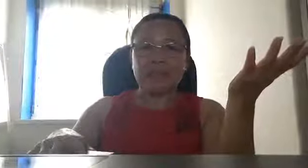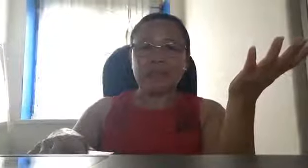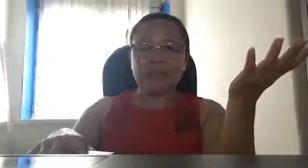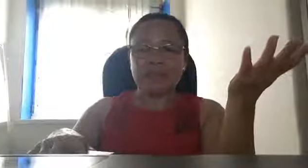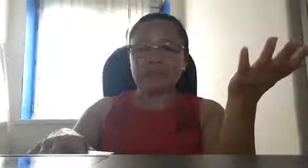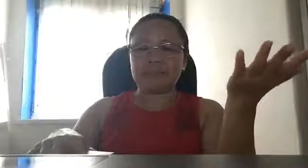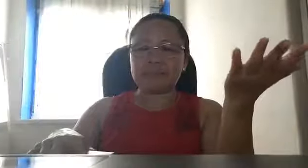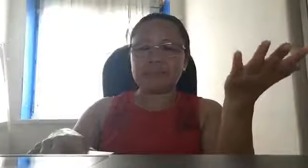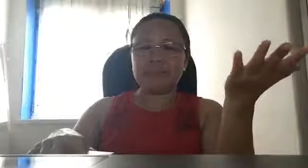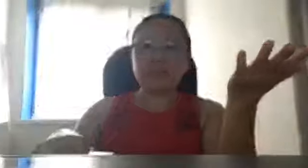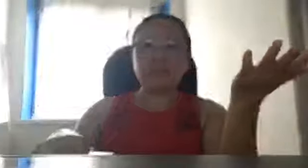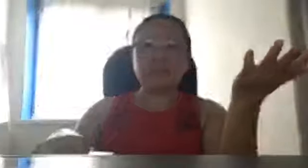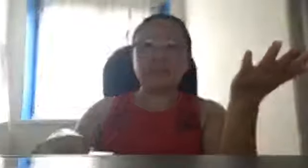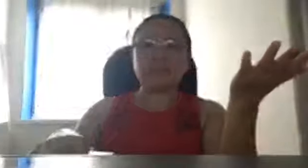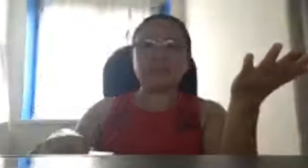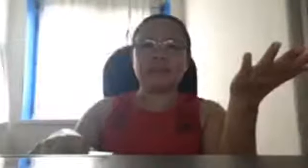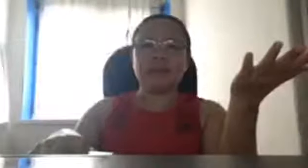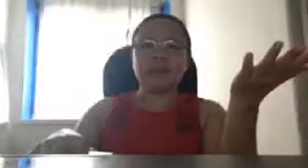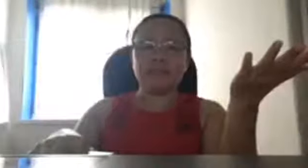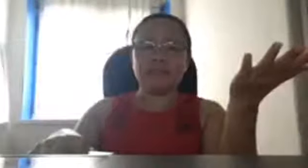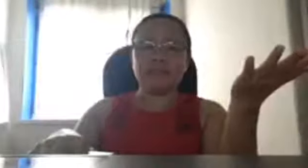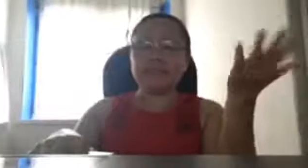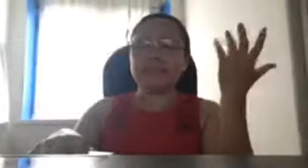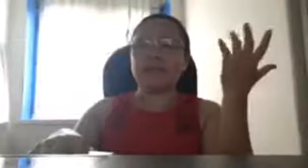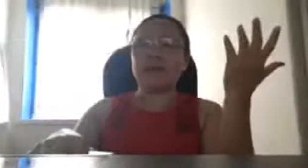ngayon na ang tumatatak sa mga activist na